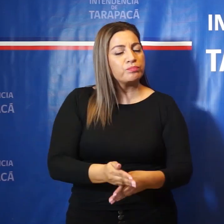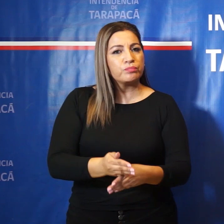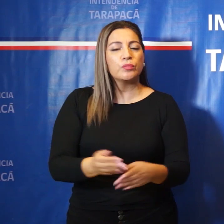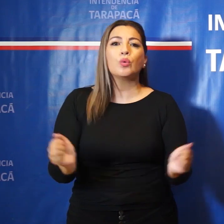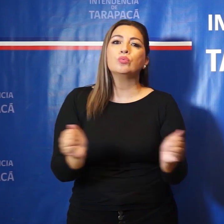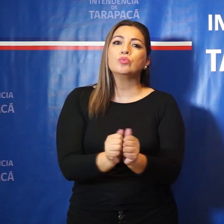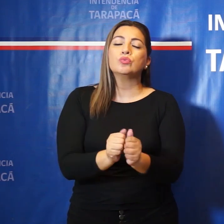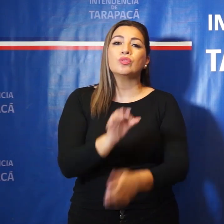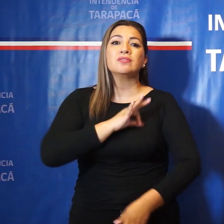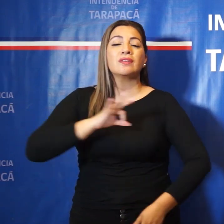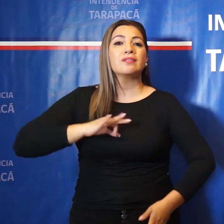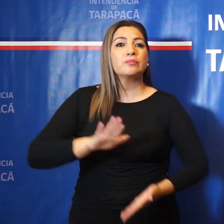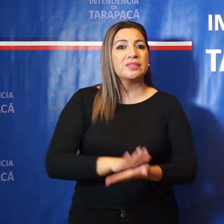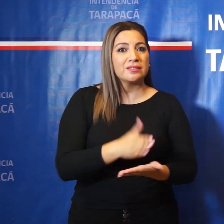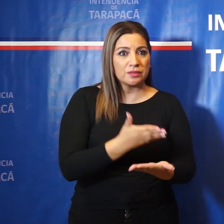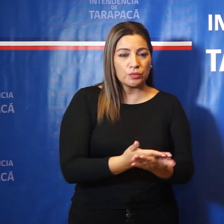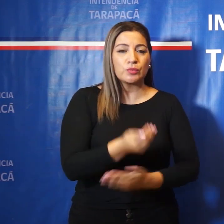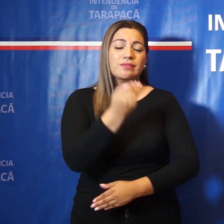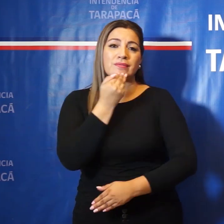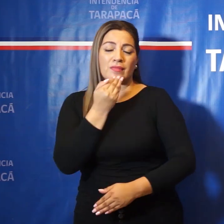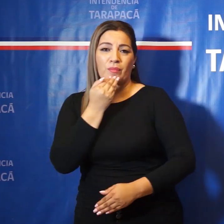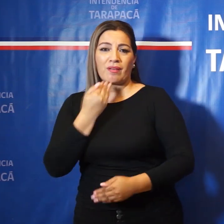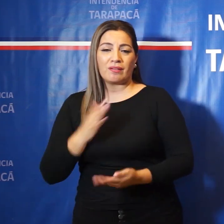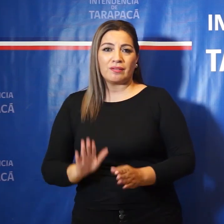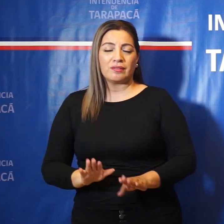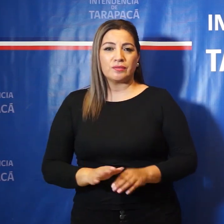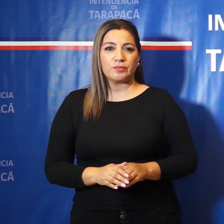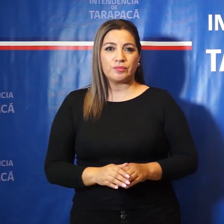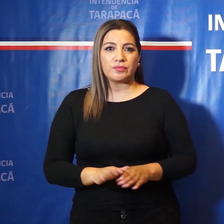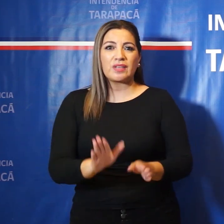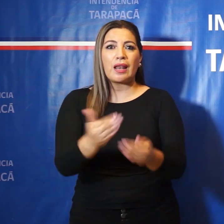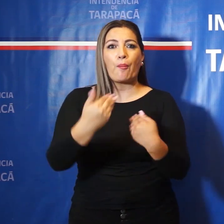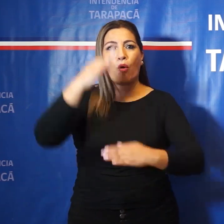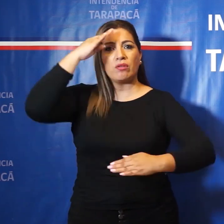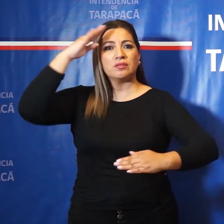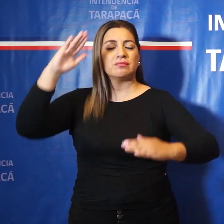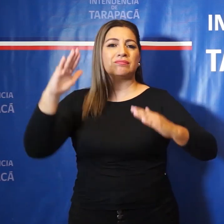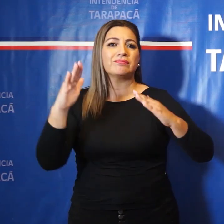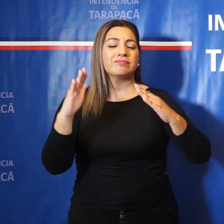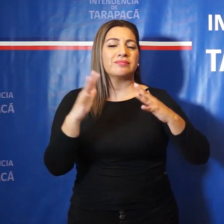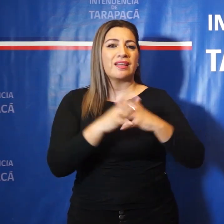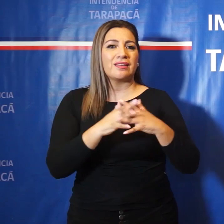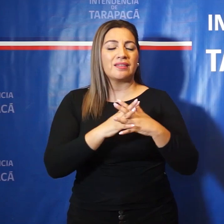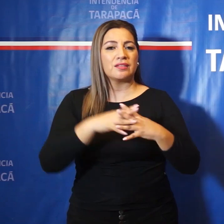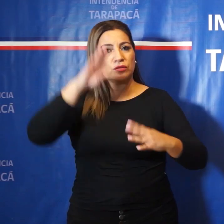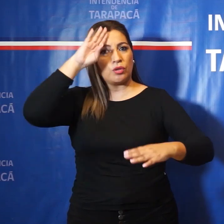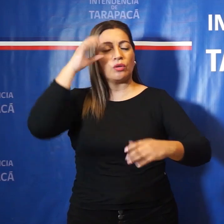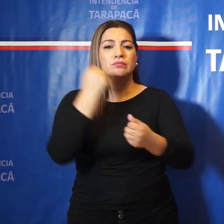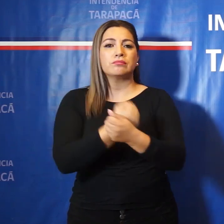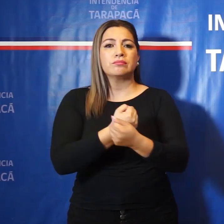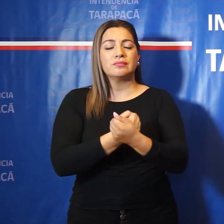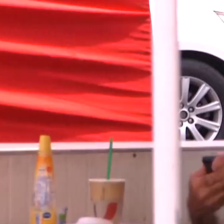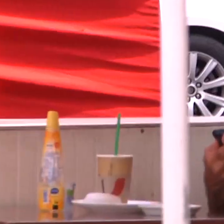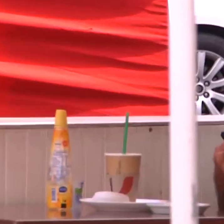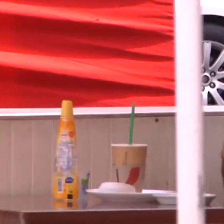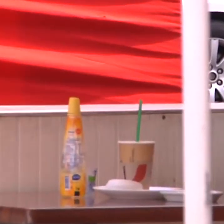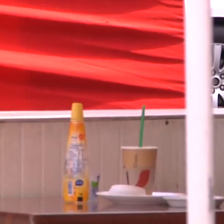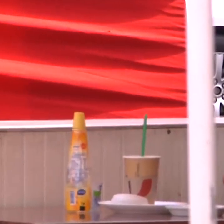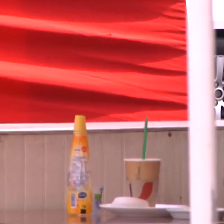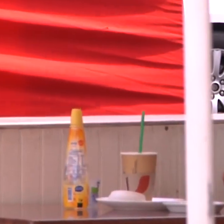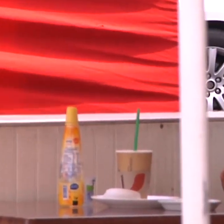la autoridad sanitaria como con el apoyo del ejército, carabineros y la policía de investigaciones.